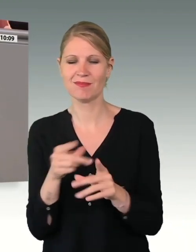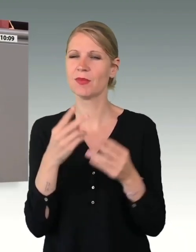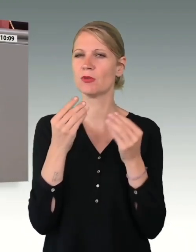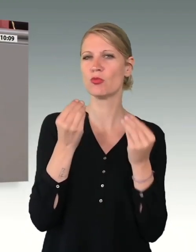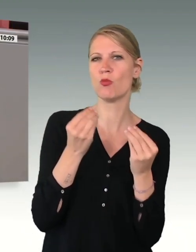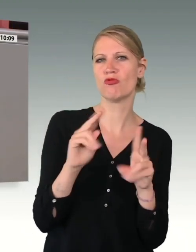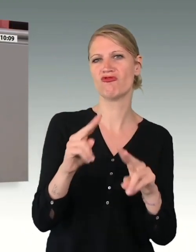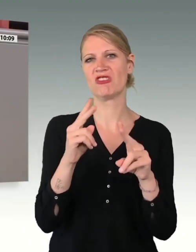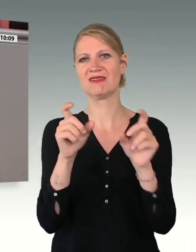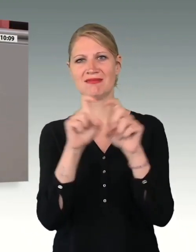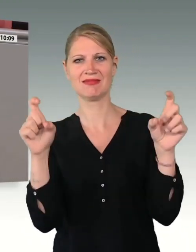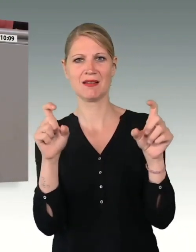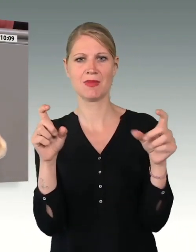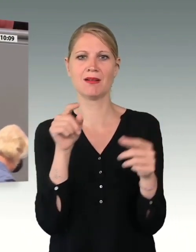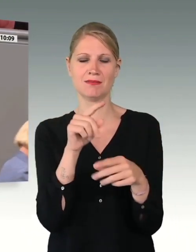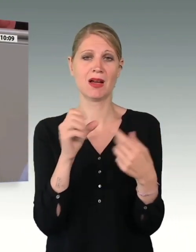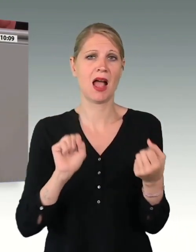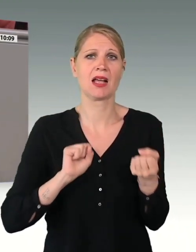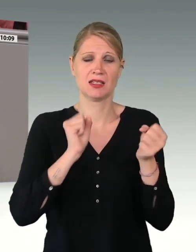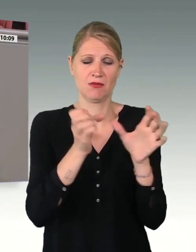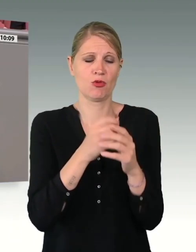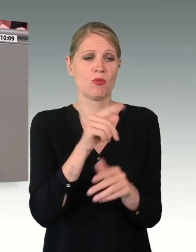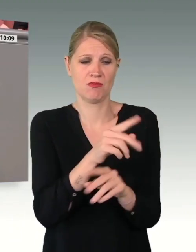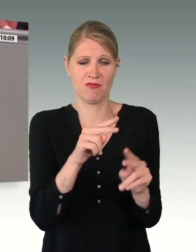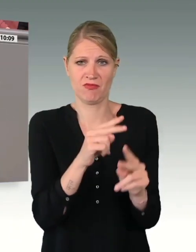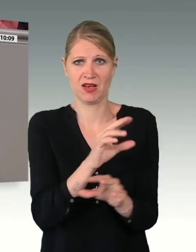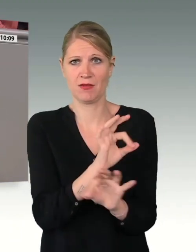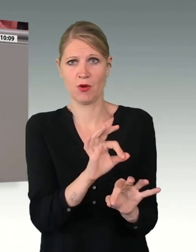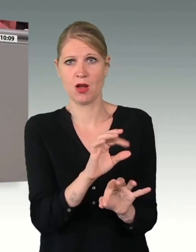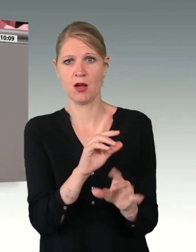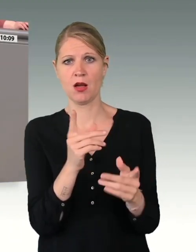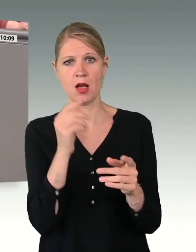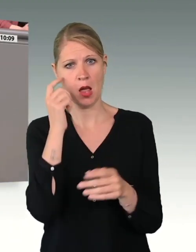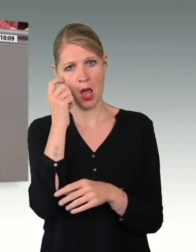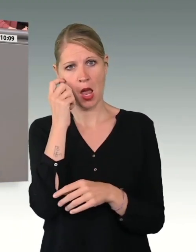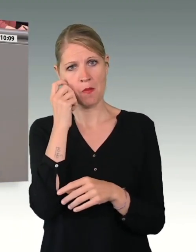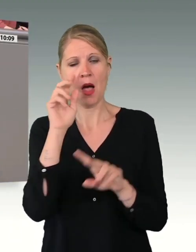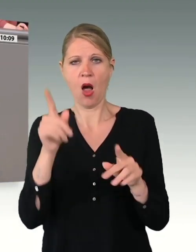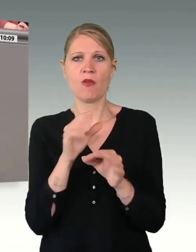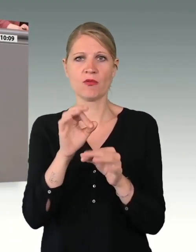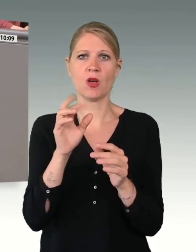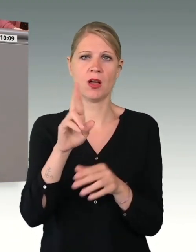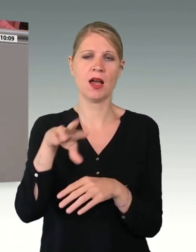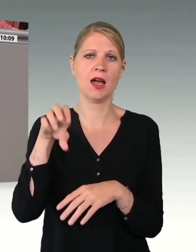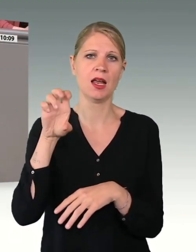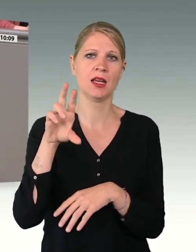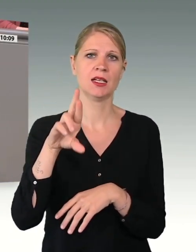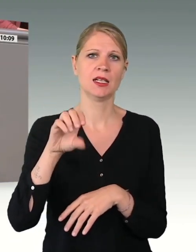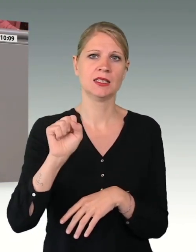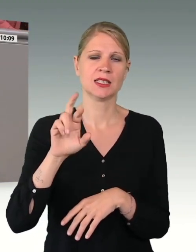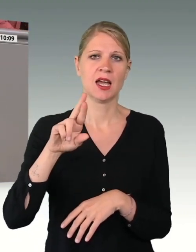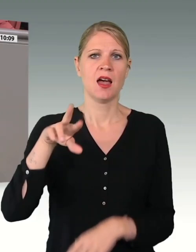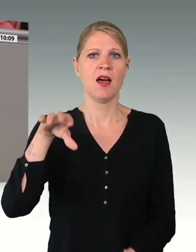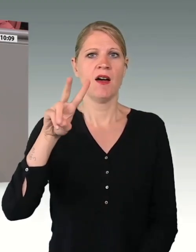in der aktiven Truppe, aber auch bei den Reservistinnen und Reservisten. Sie müssen viele